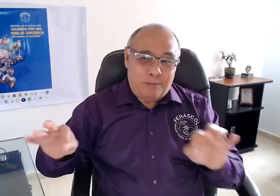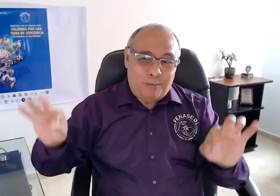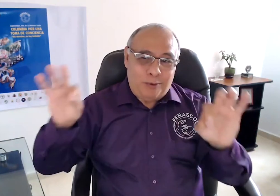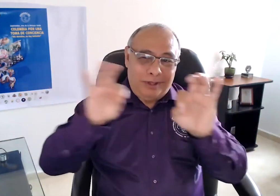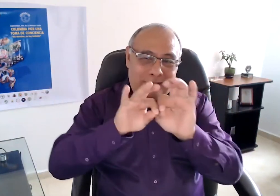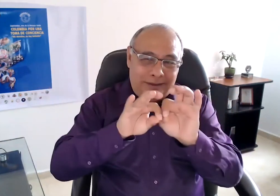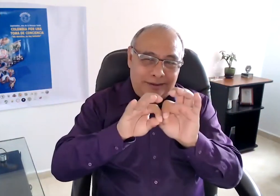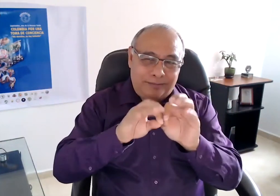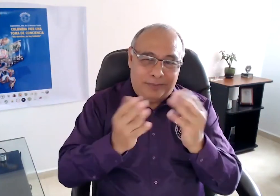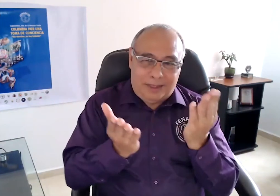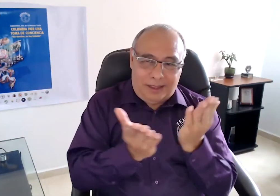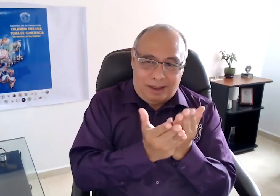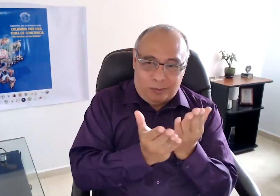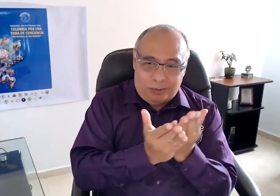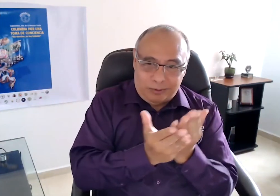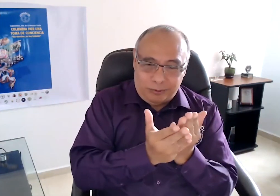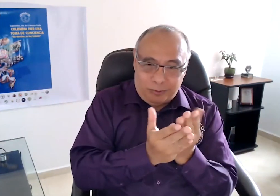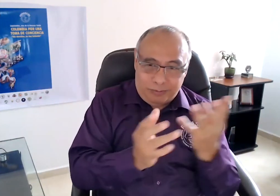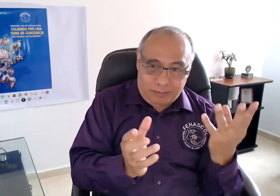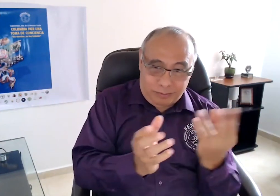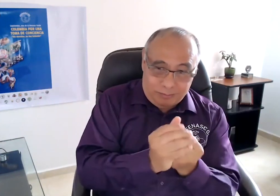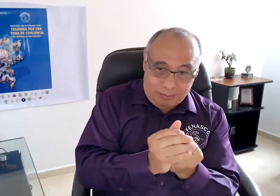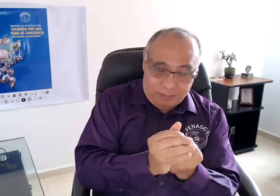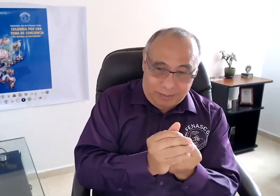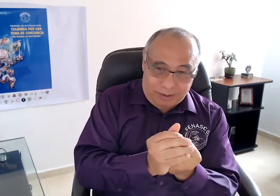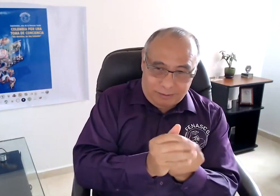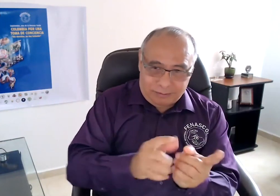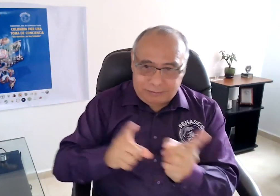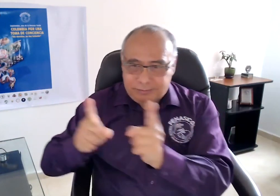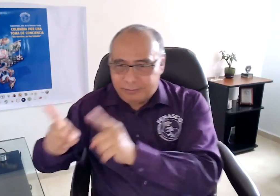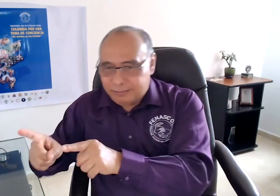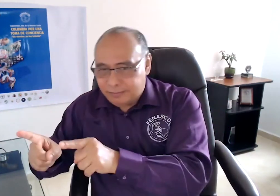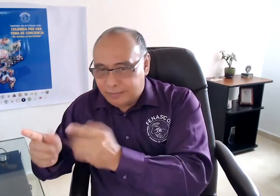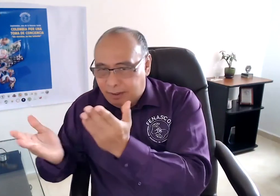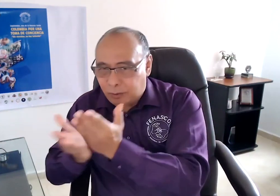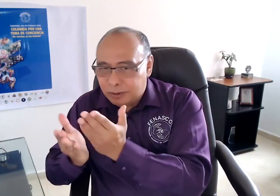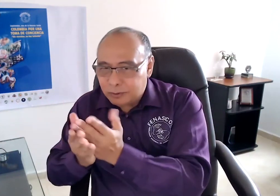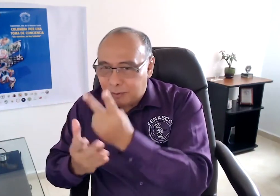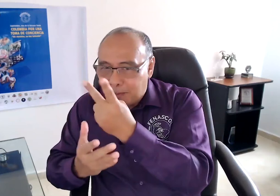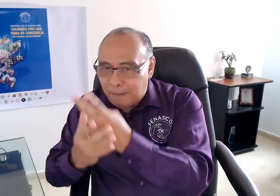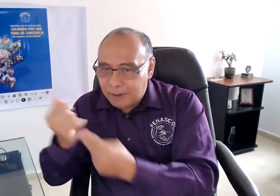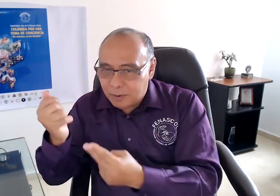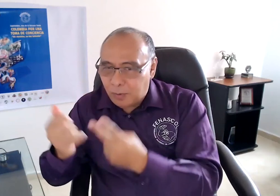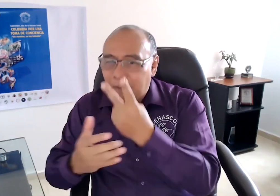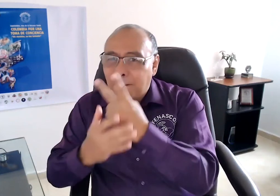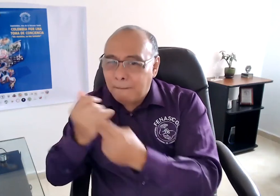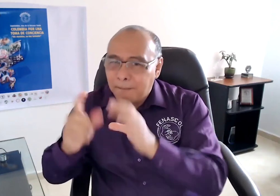donde se hablará un tema muy importante, la educación inclusiva versus la educación bilingüe